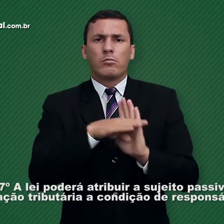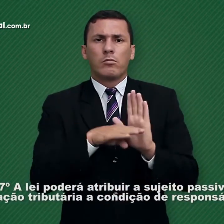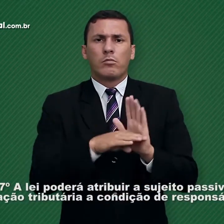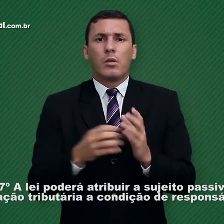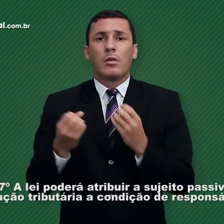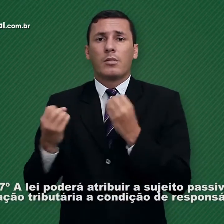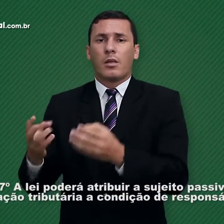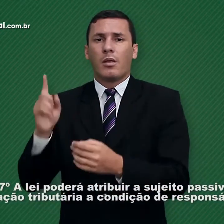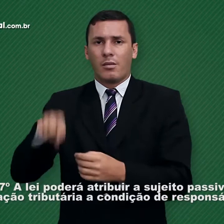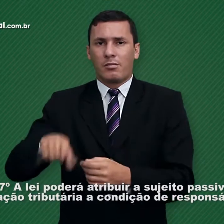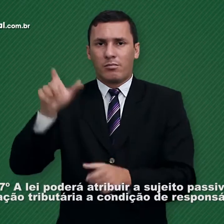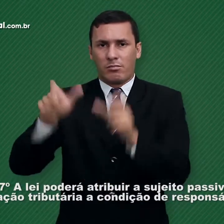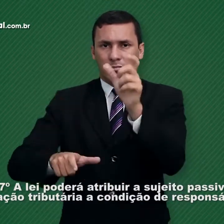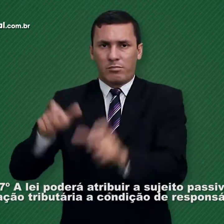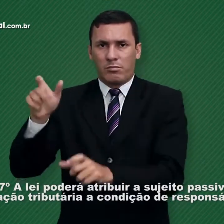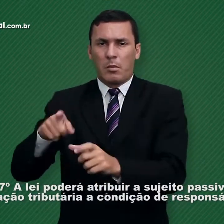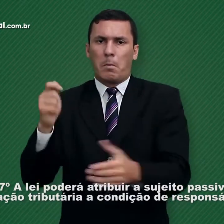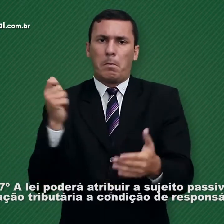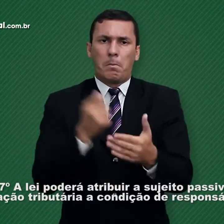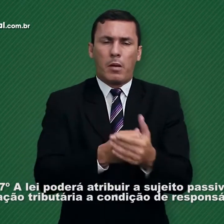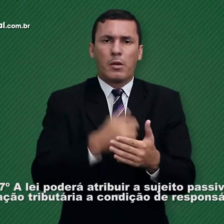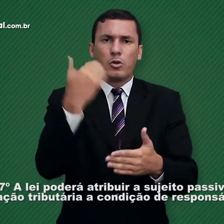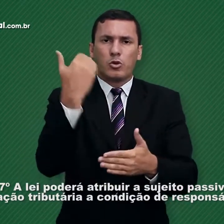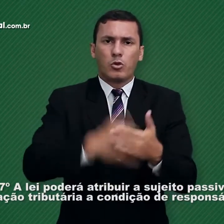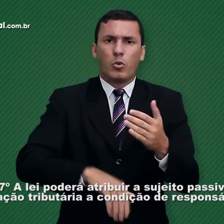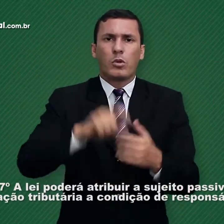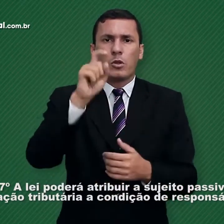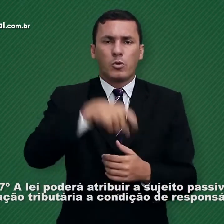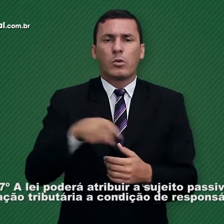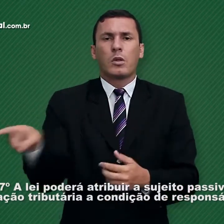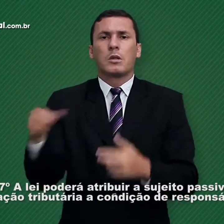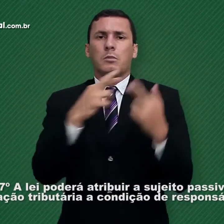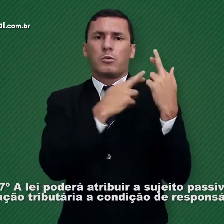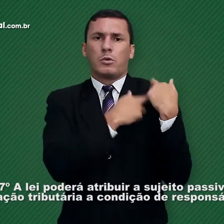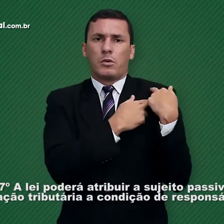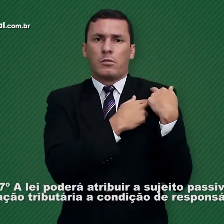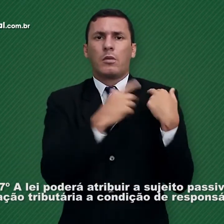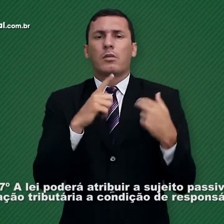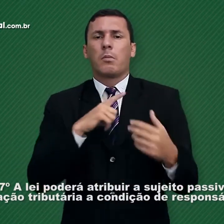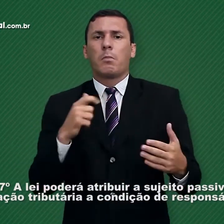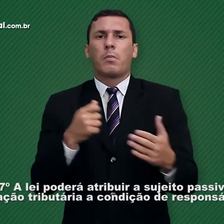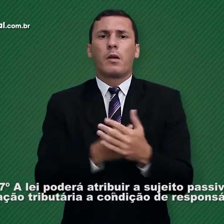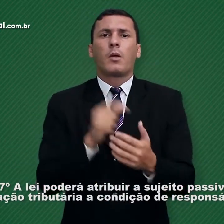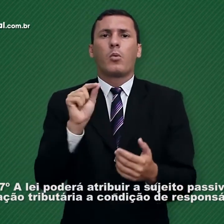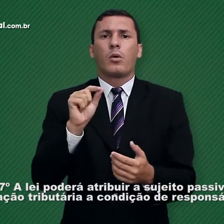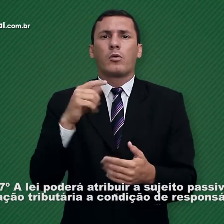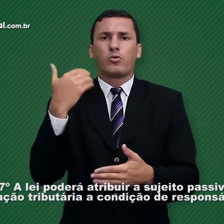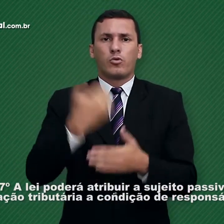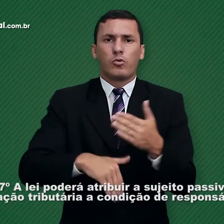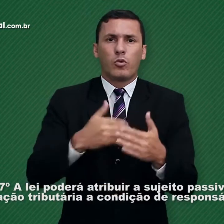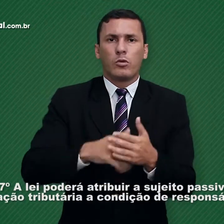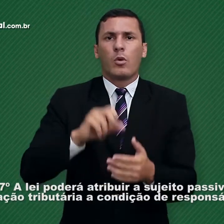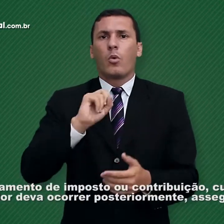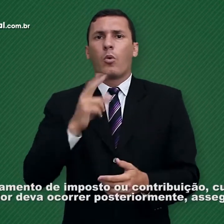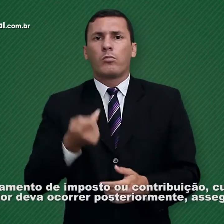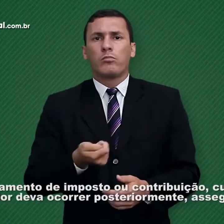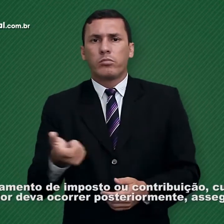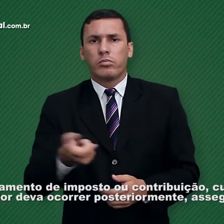lei poderá atribuir a sujeito passivo de obrigação tributária a condição de responsável pelo pagamento de